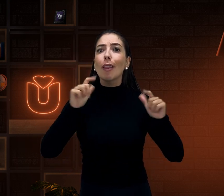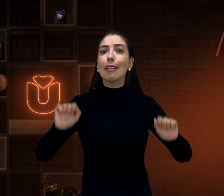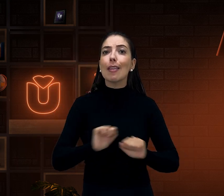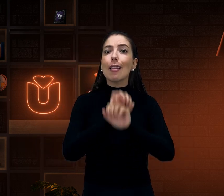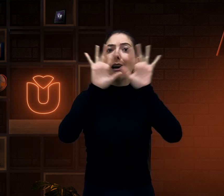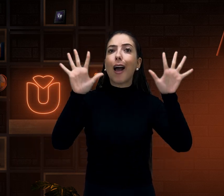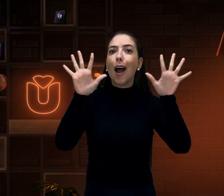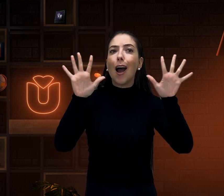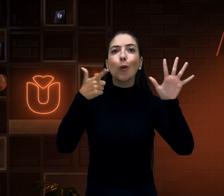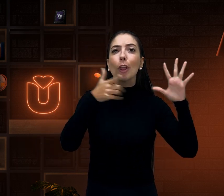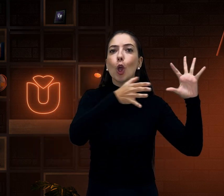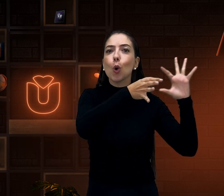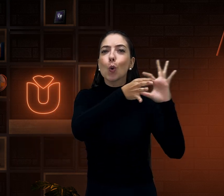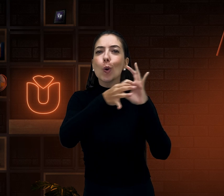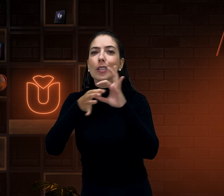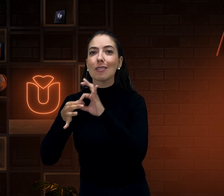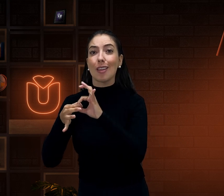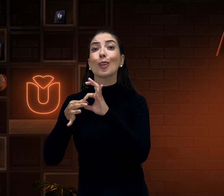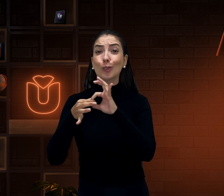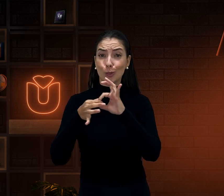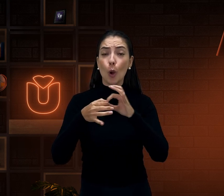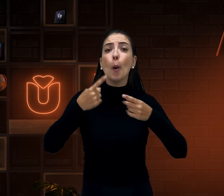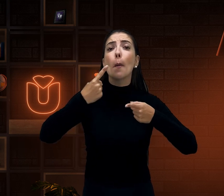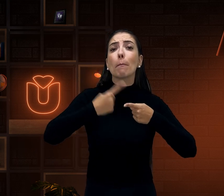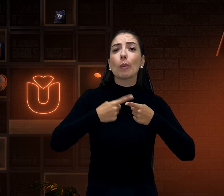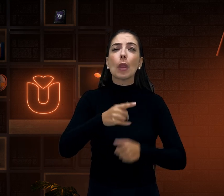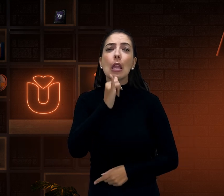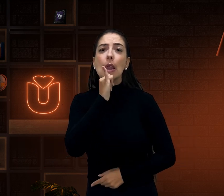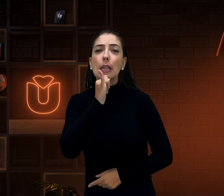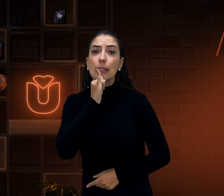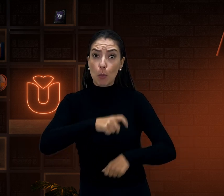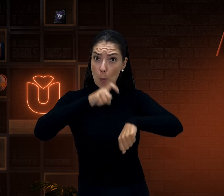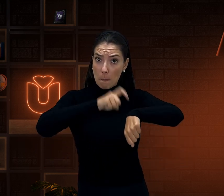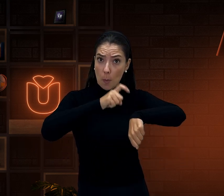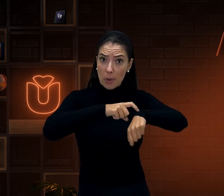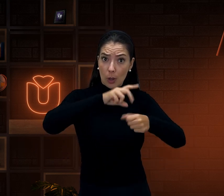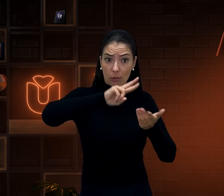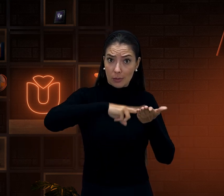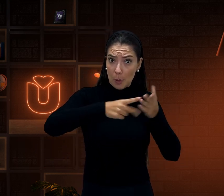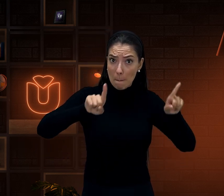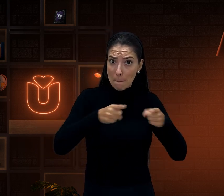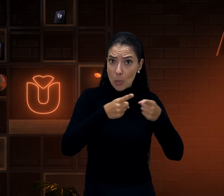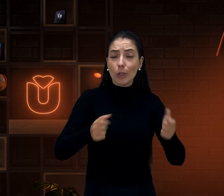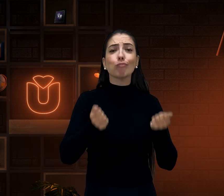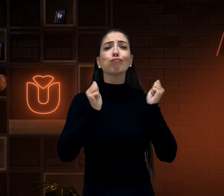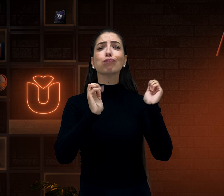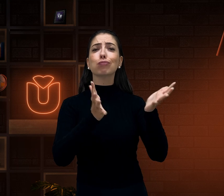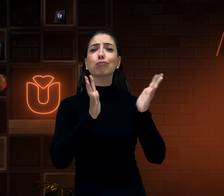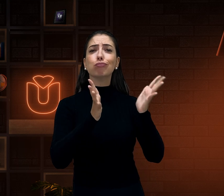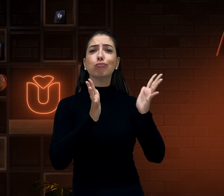Porque não está claro o contexto da música. Porque, por exemplo, no momento da tradução da música, o